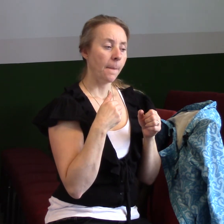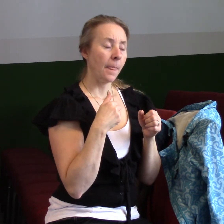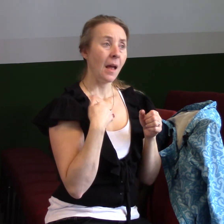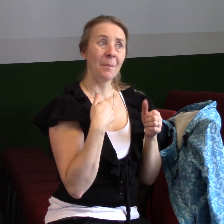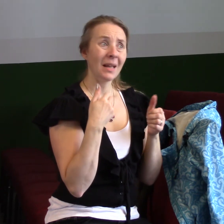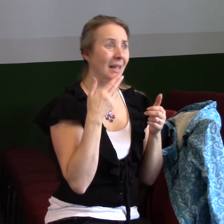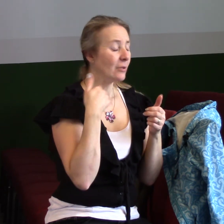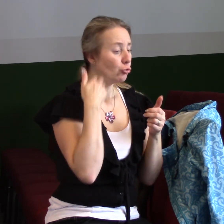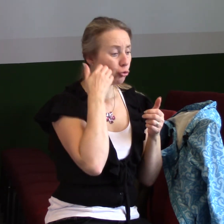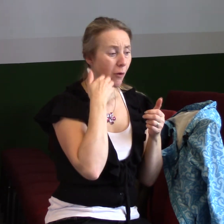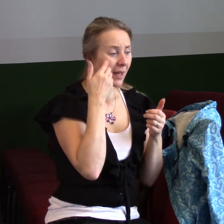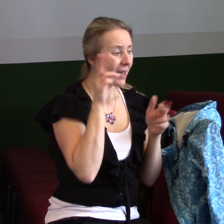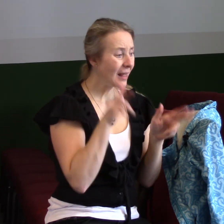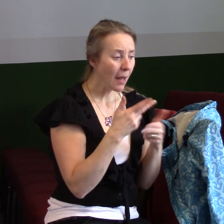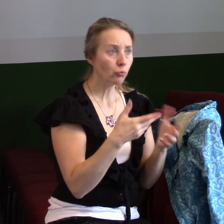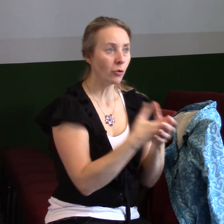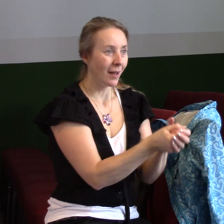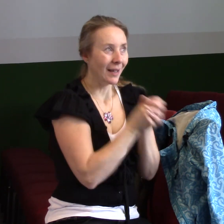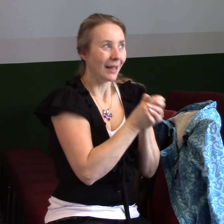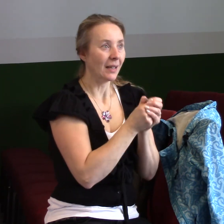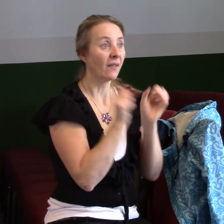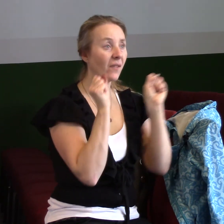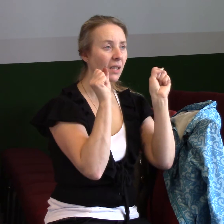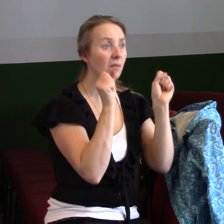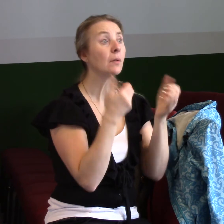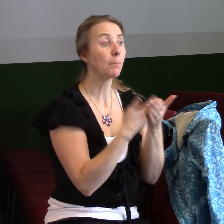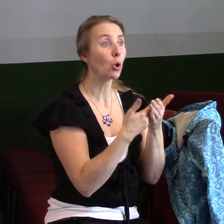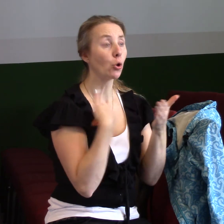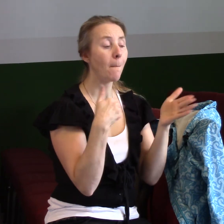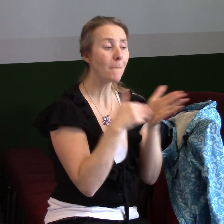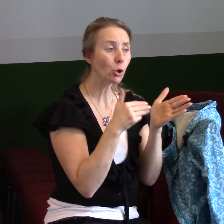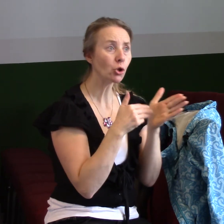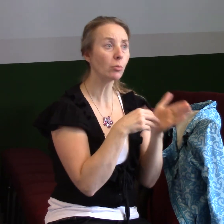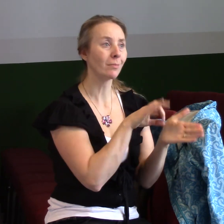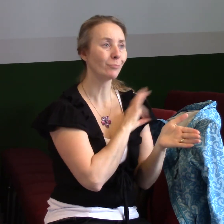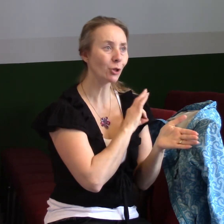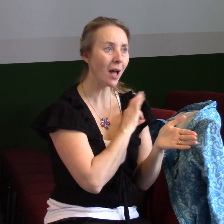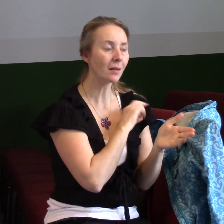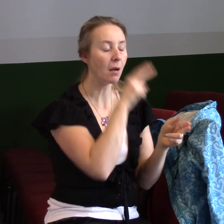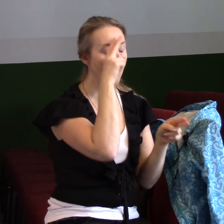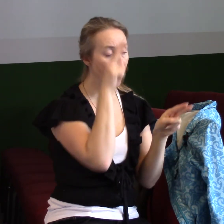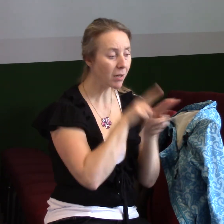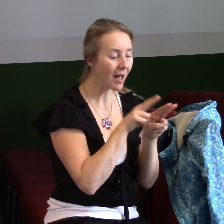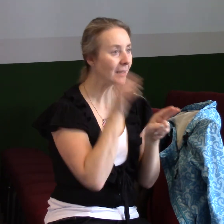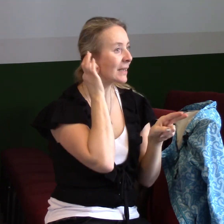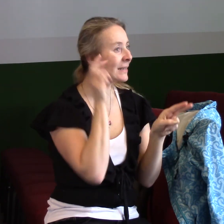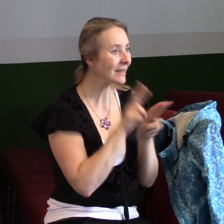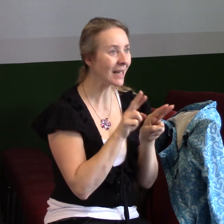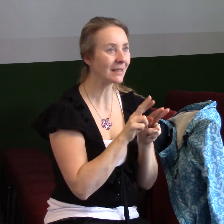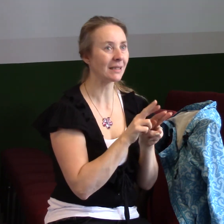prostě zrealizovat ho. A k tomu potřebujeme lidi kolem sebe. Potřebujeme přátelé, potřebujeme bratry, cestry. A někdy dokonce je to